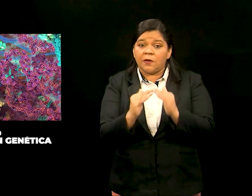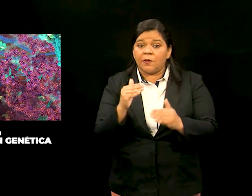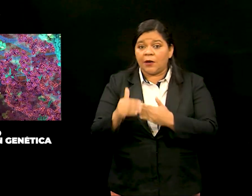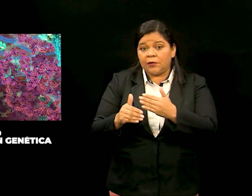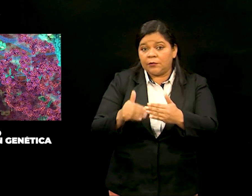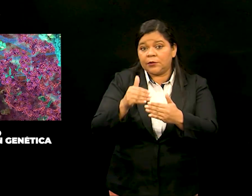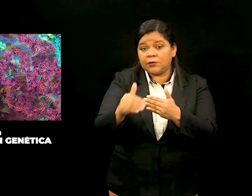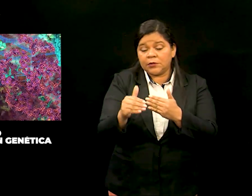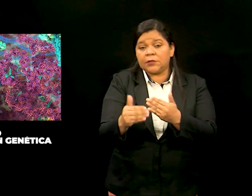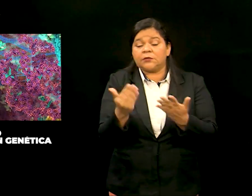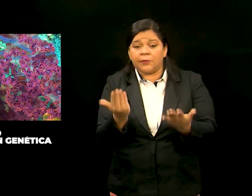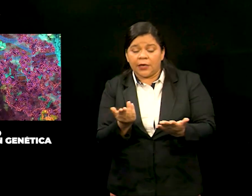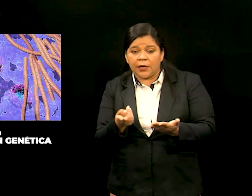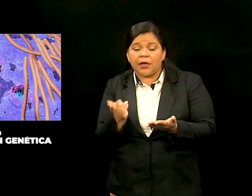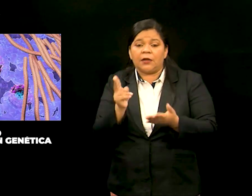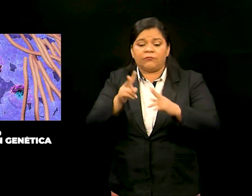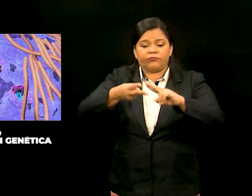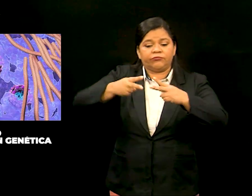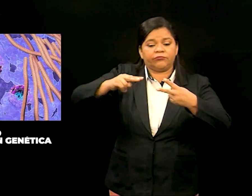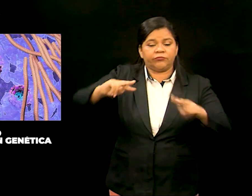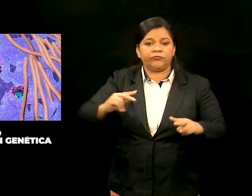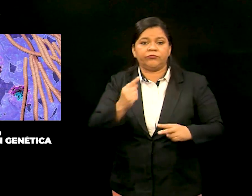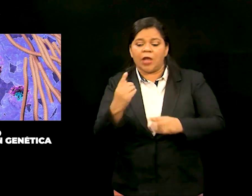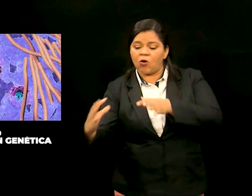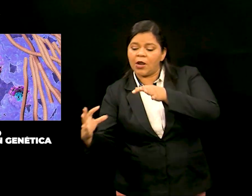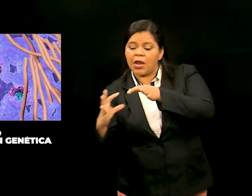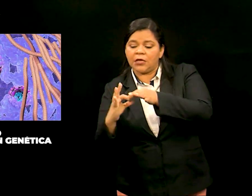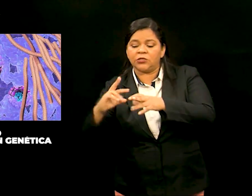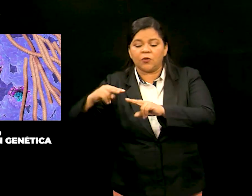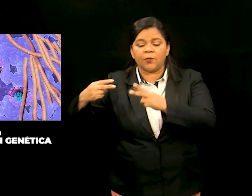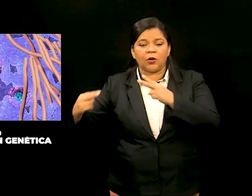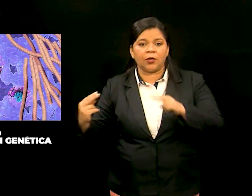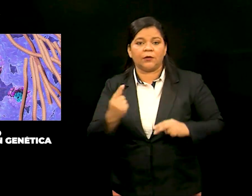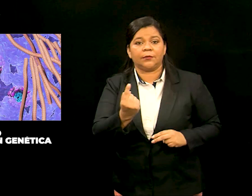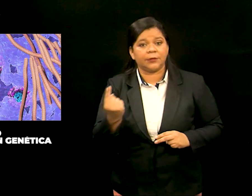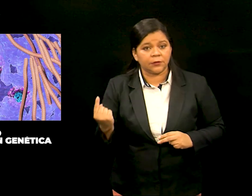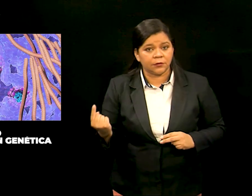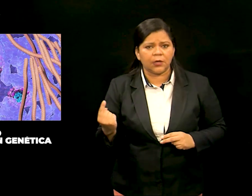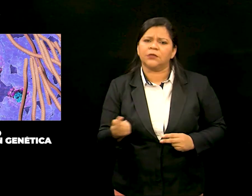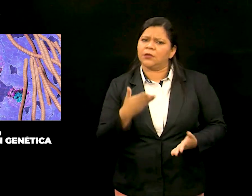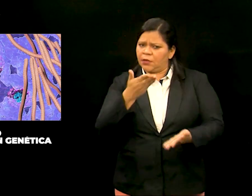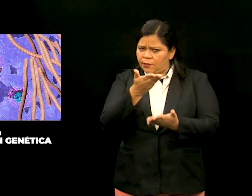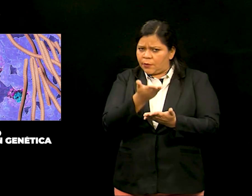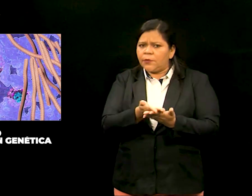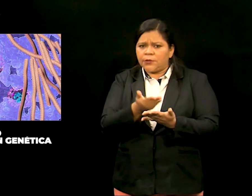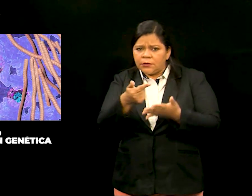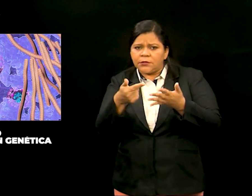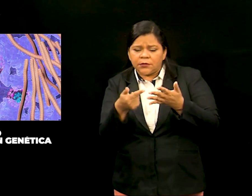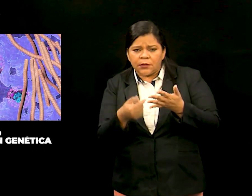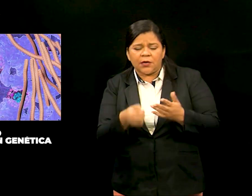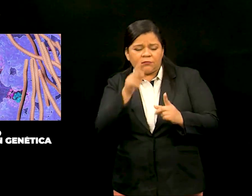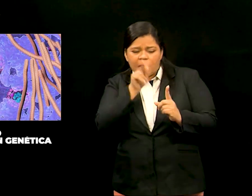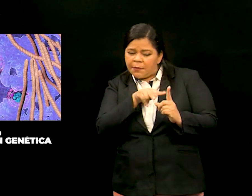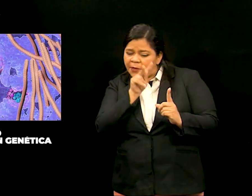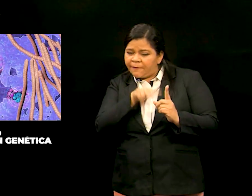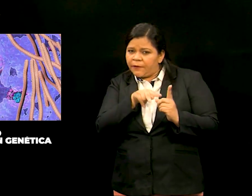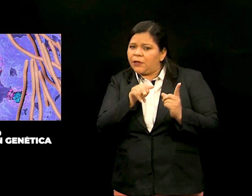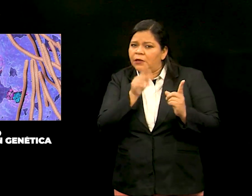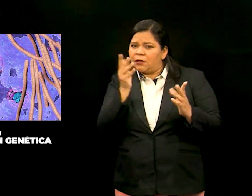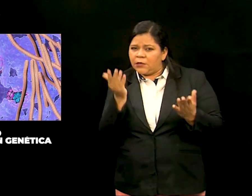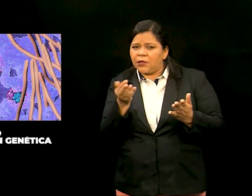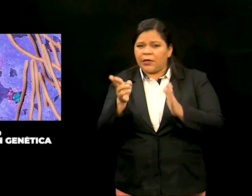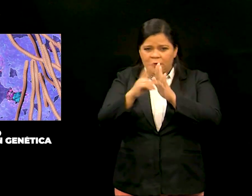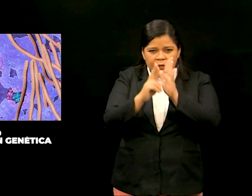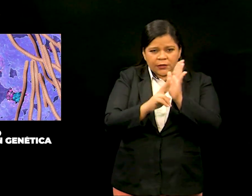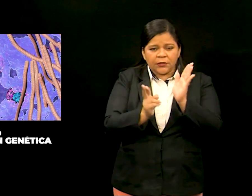relativos a la filiación biológica de las personas. De acuerdo con la propuesta, la obtención del perfil genético con fines de